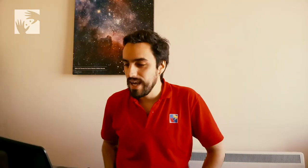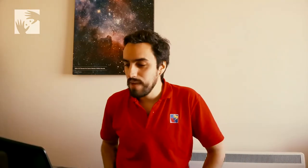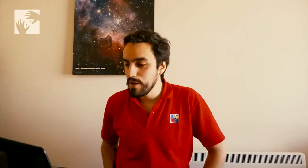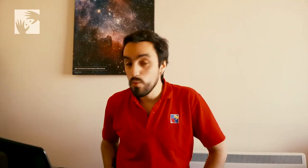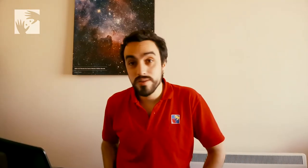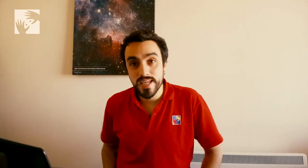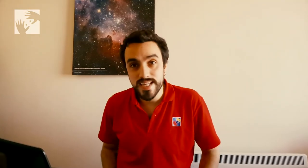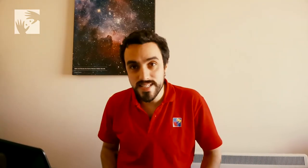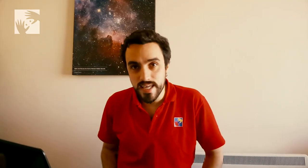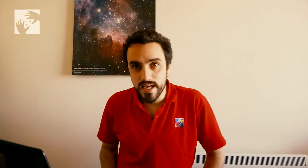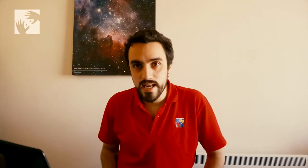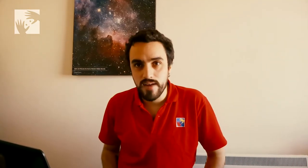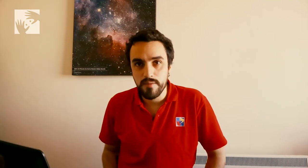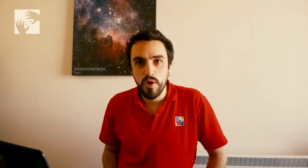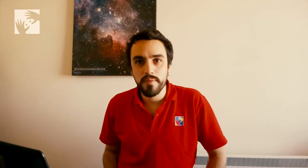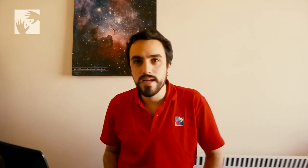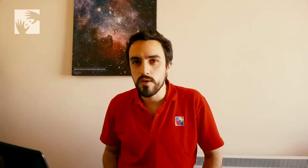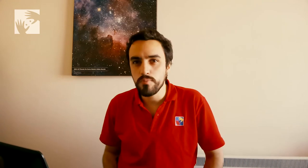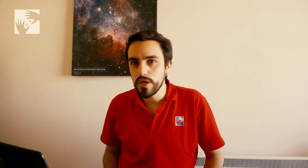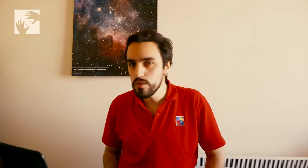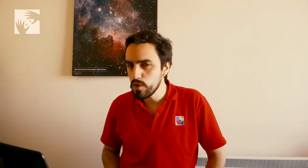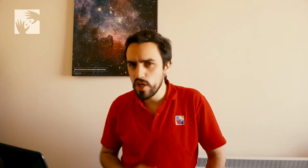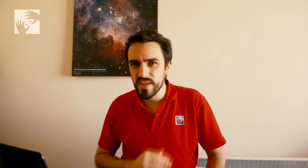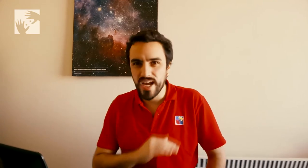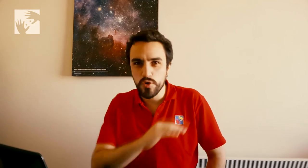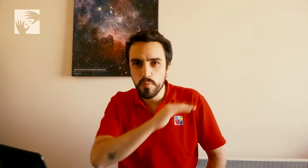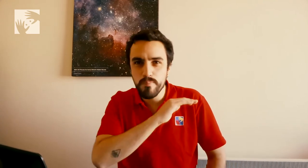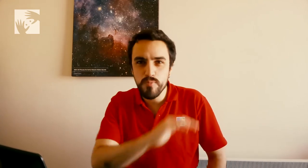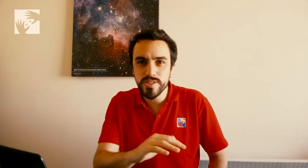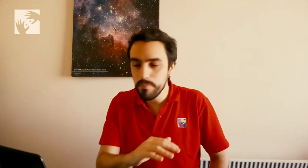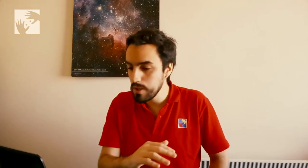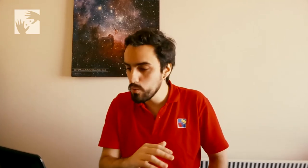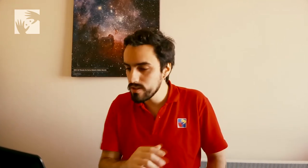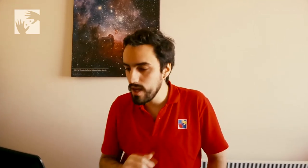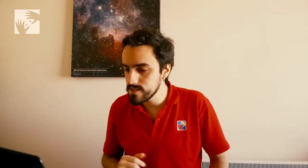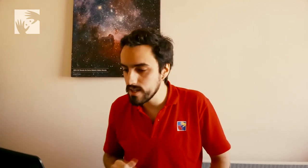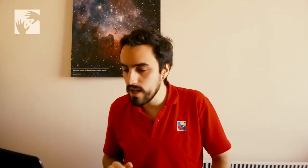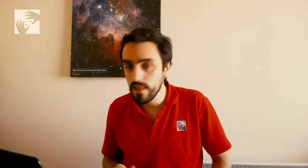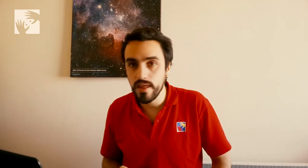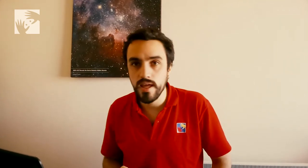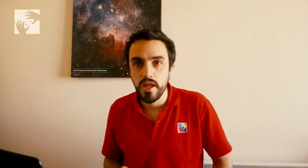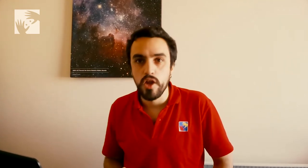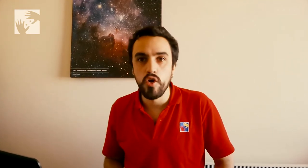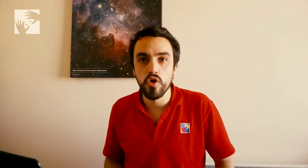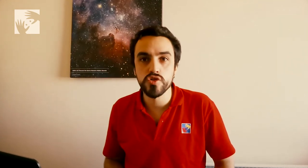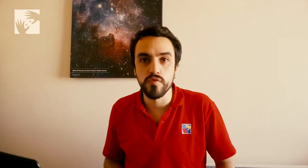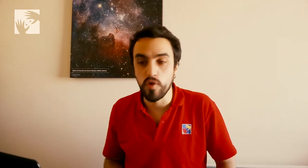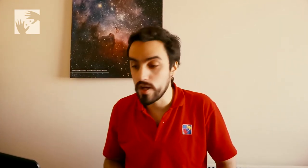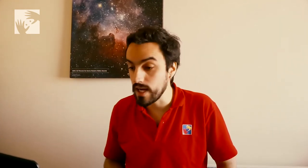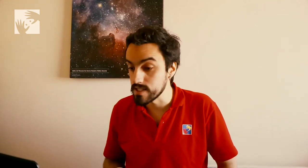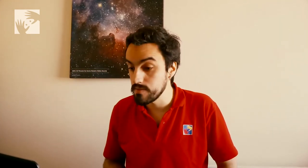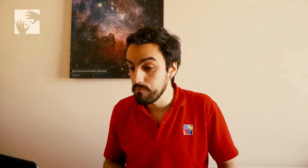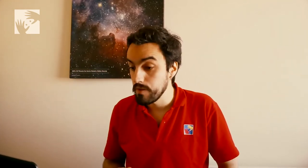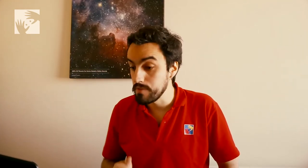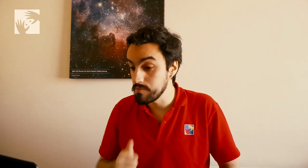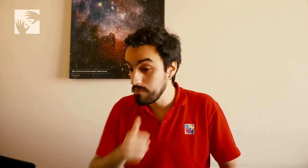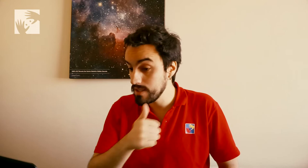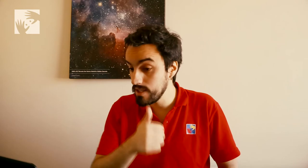la pregunta que sigue la vamos a mezclar un poquito porque nos llegaron muchas preguntas acerca de los volcanes. Principalmente,